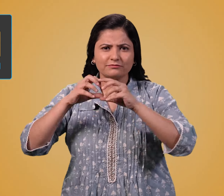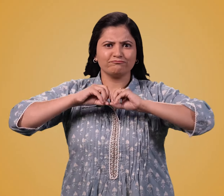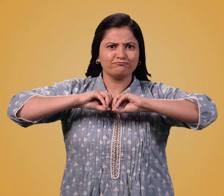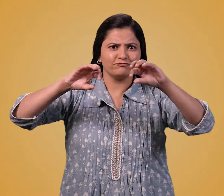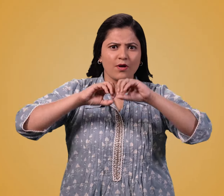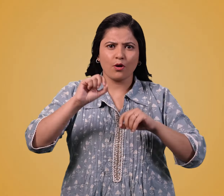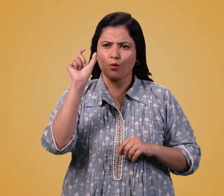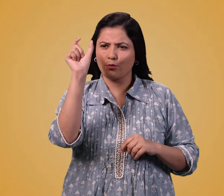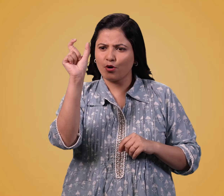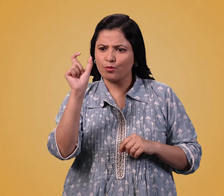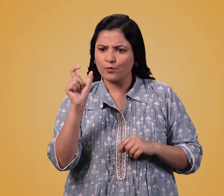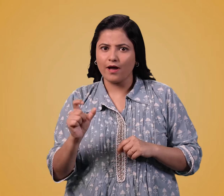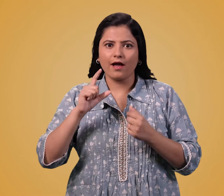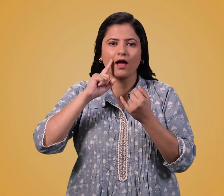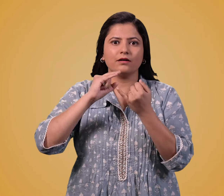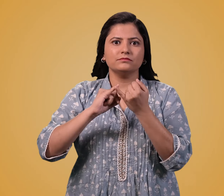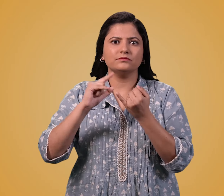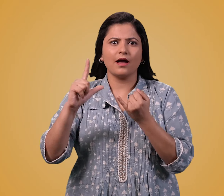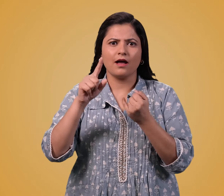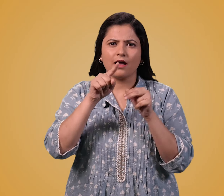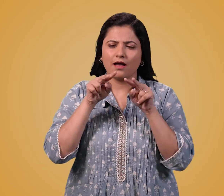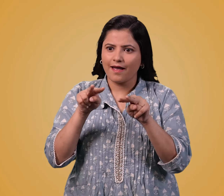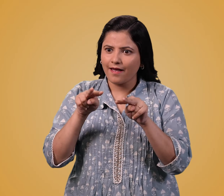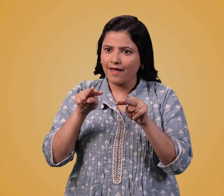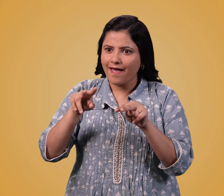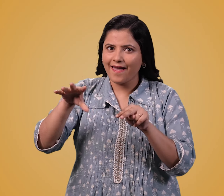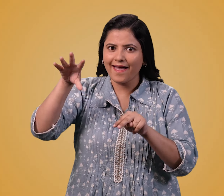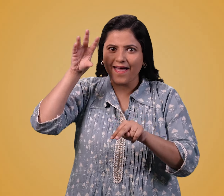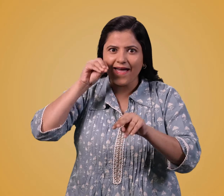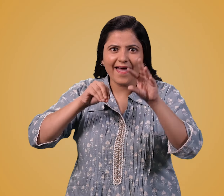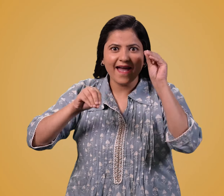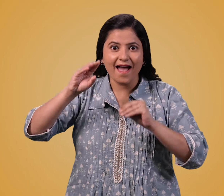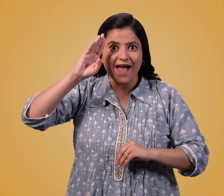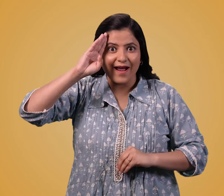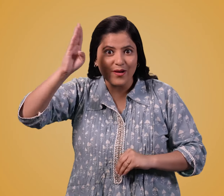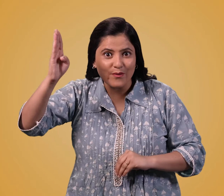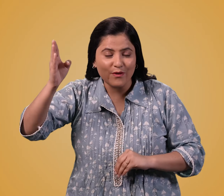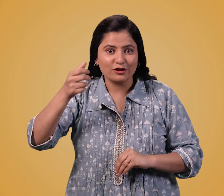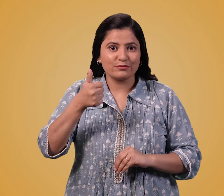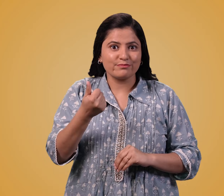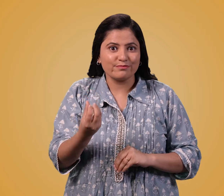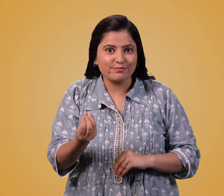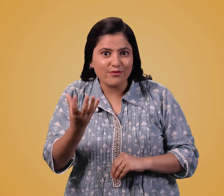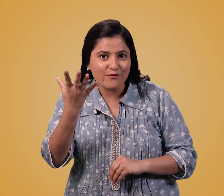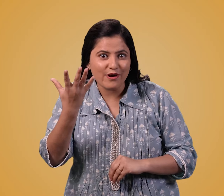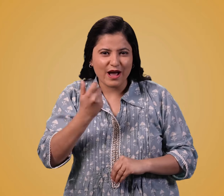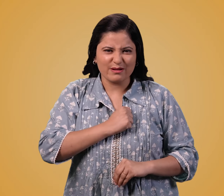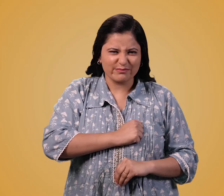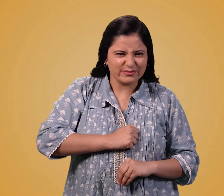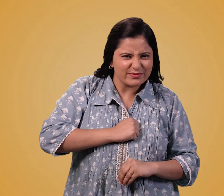आप हलो गुड बॉर्निंग सौरी थैंक यू